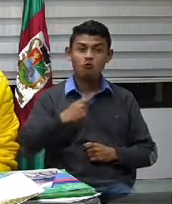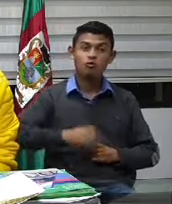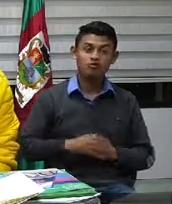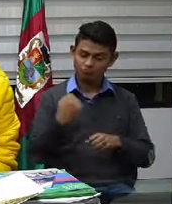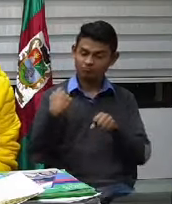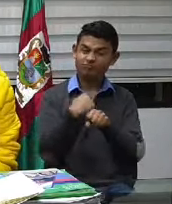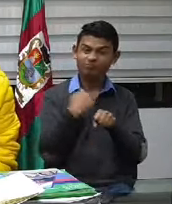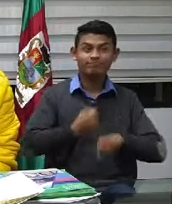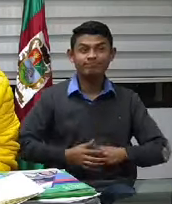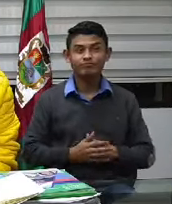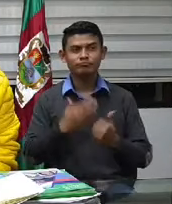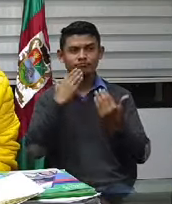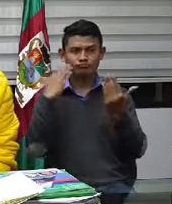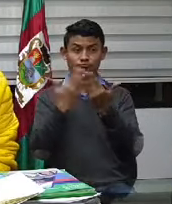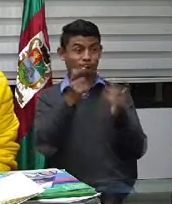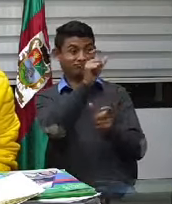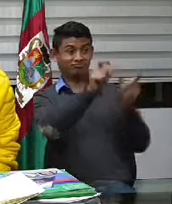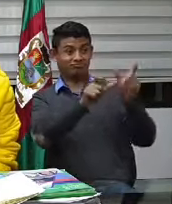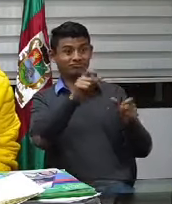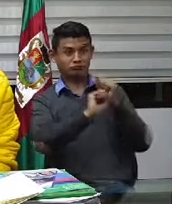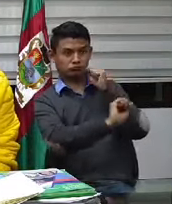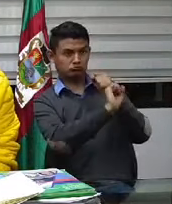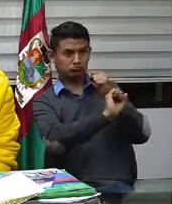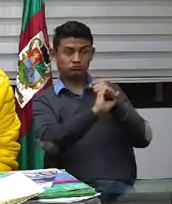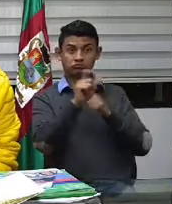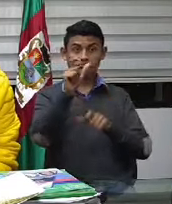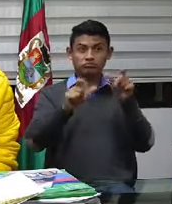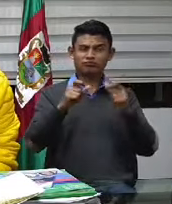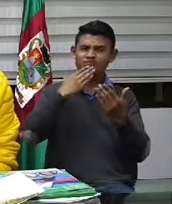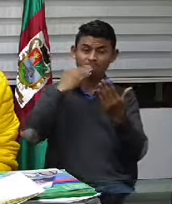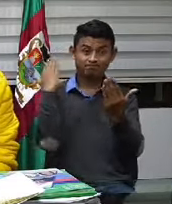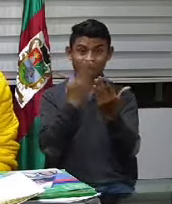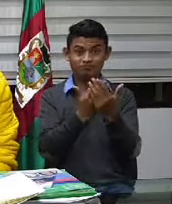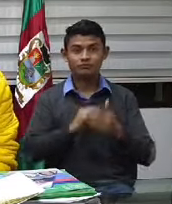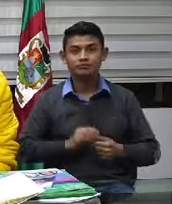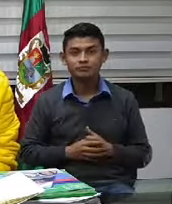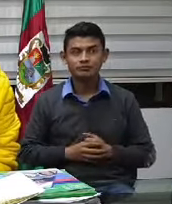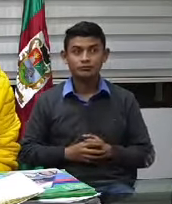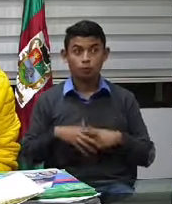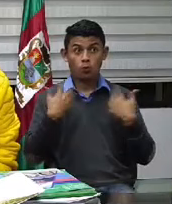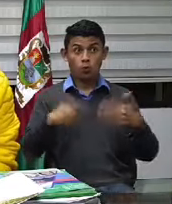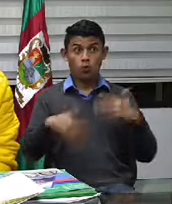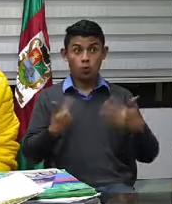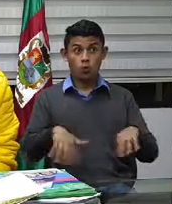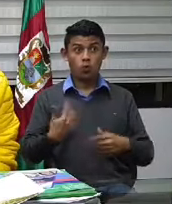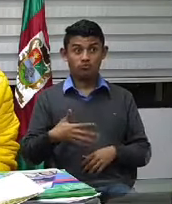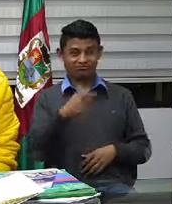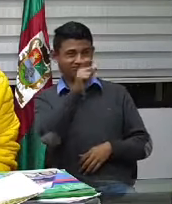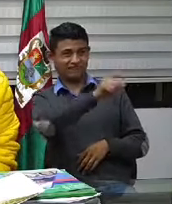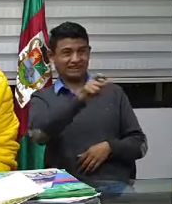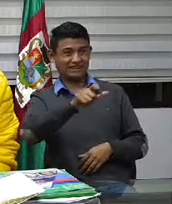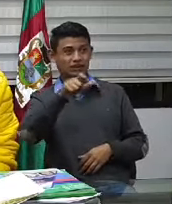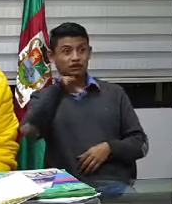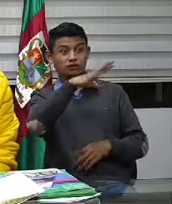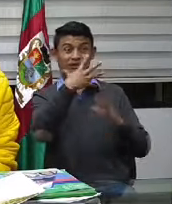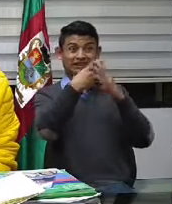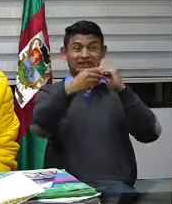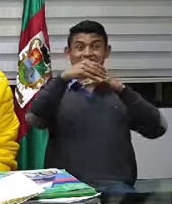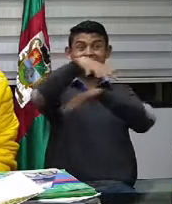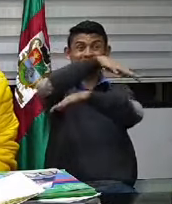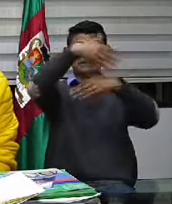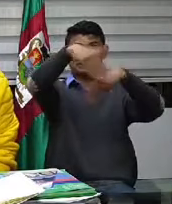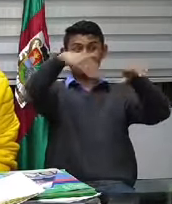todas las personas que nos han apoyado, a todos los que también se exponen a estar en la calle, a la fuerza pública, al ejército, a la